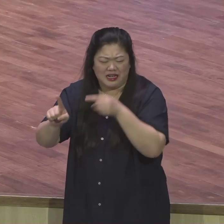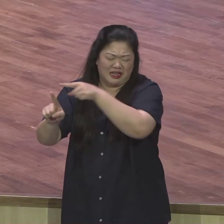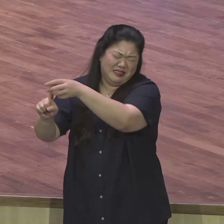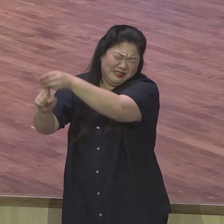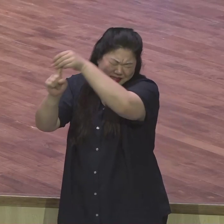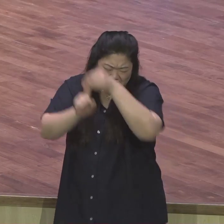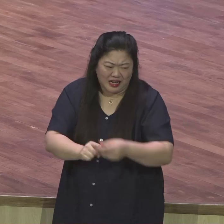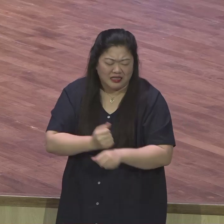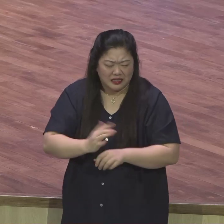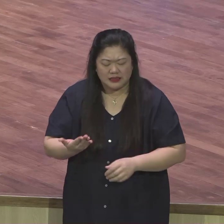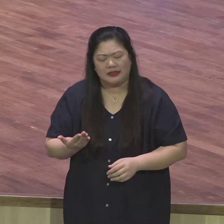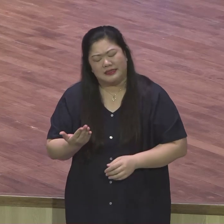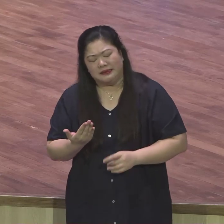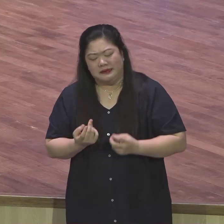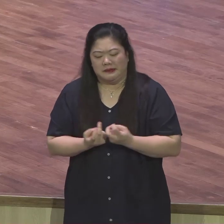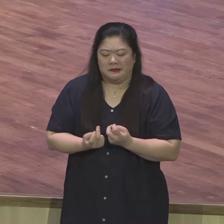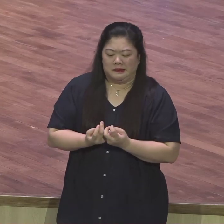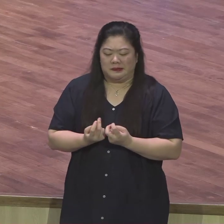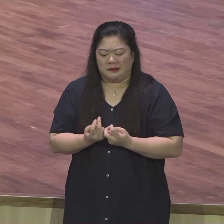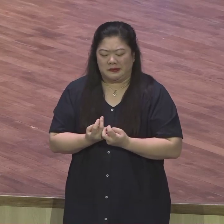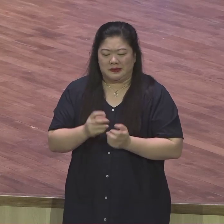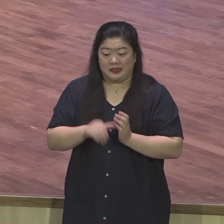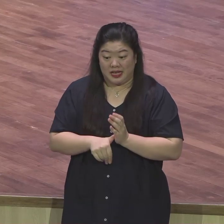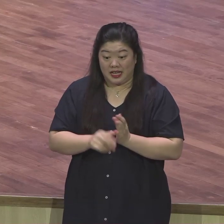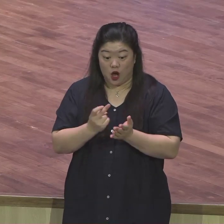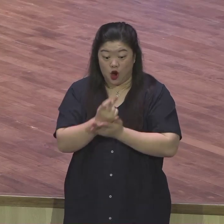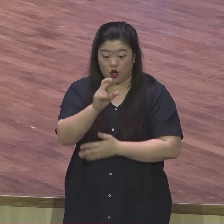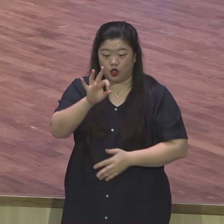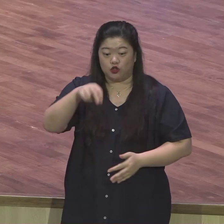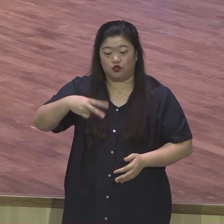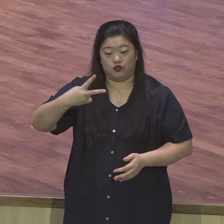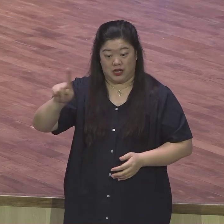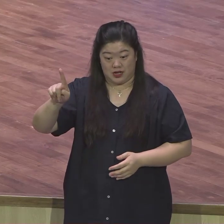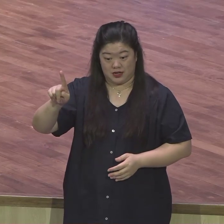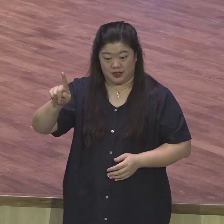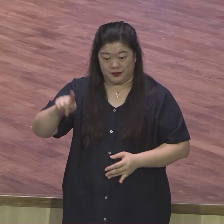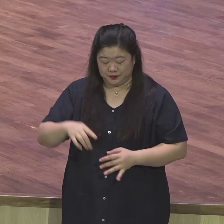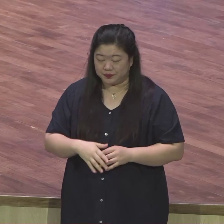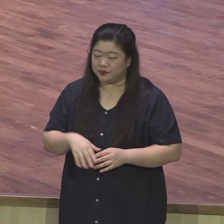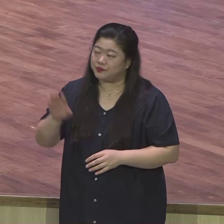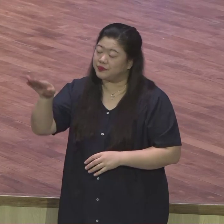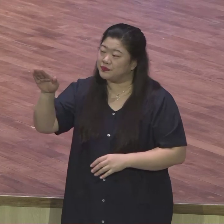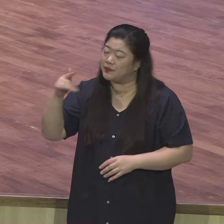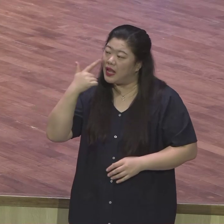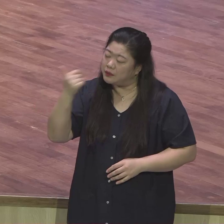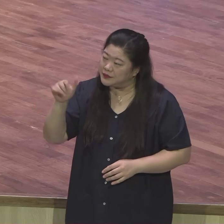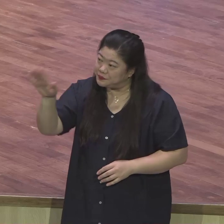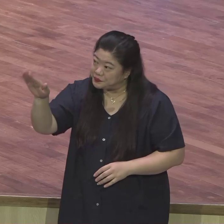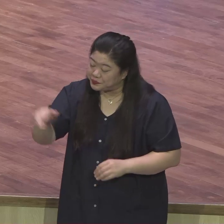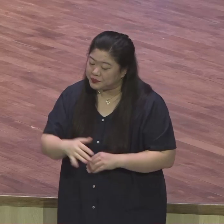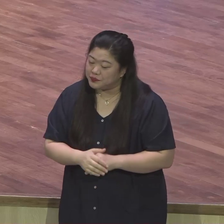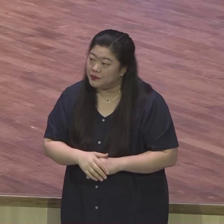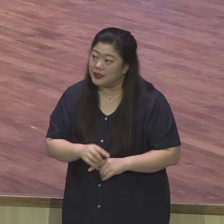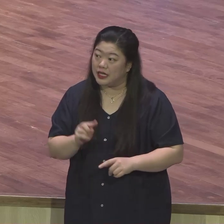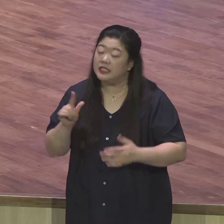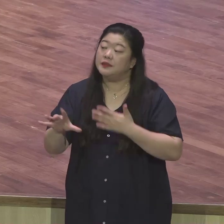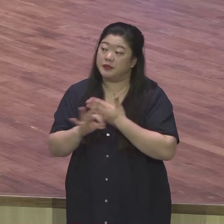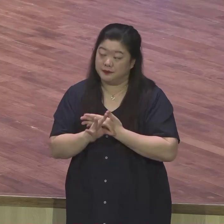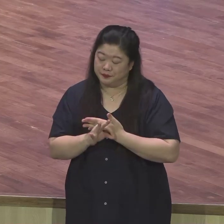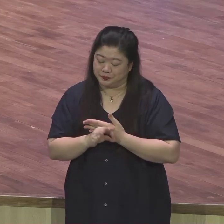유다가 형제들을 대표해서 아버지 야곱에게 변함인하고 함께 가서 애급